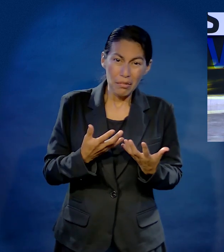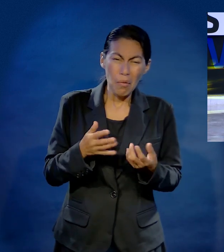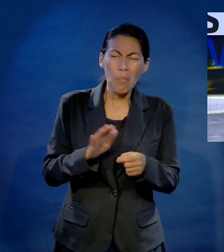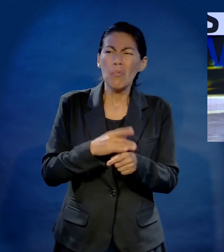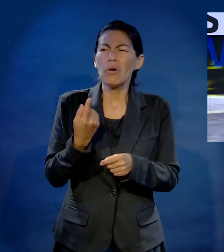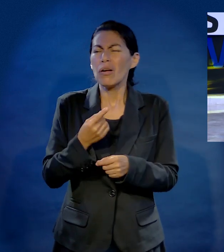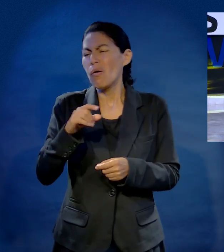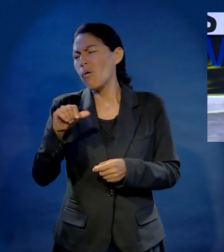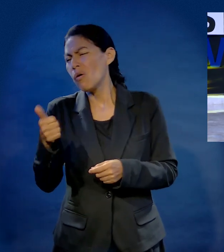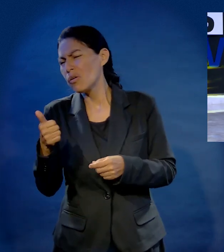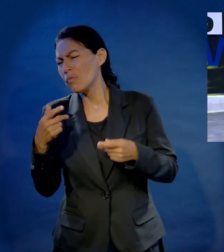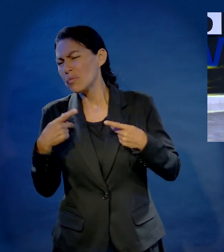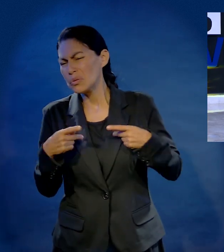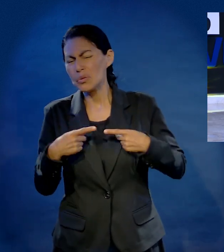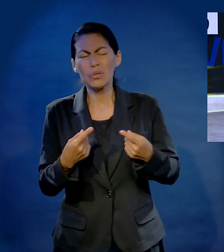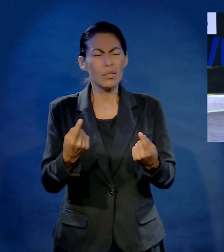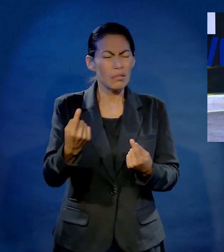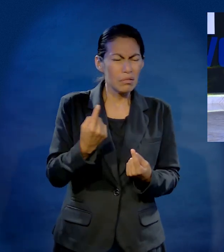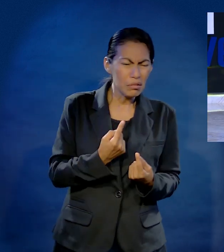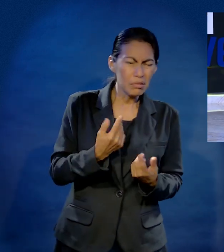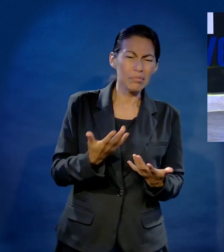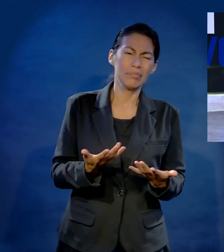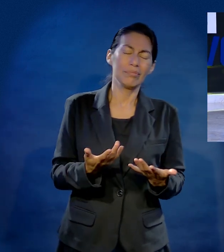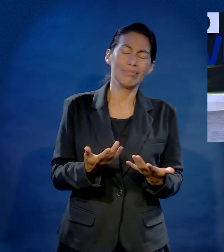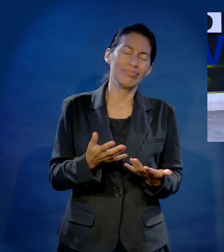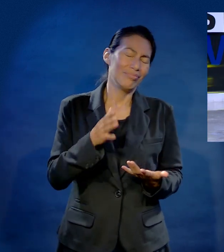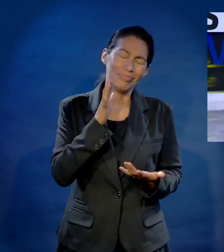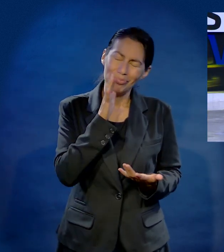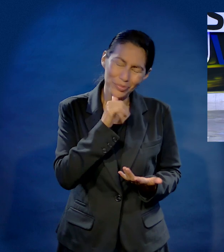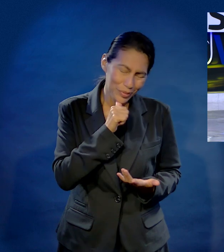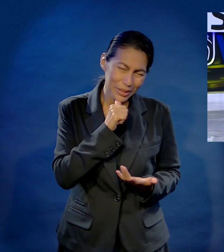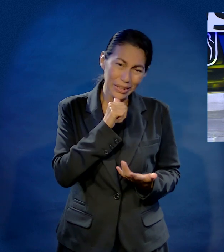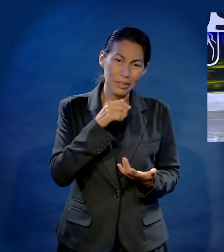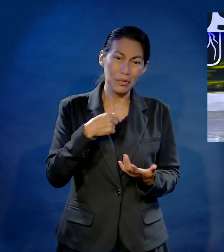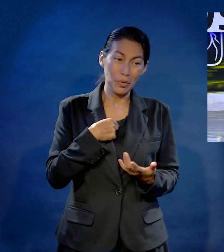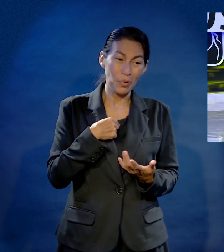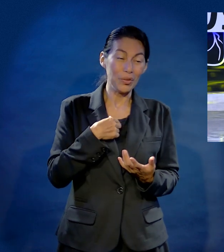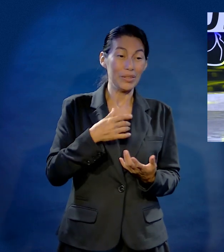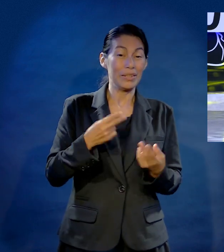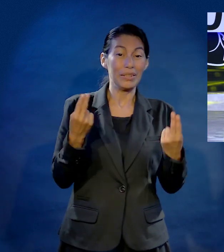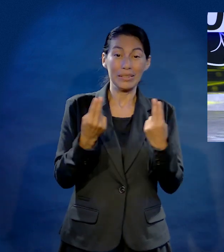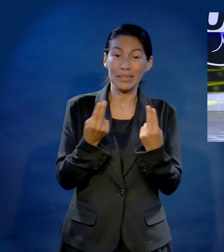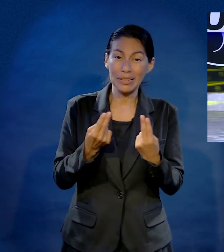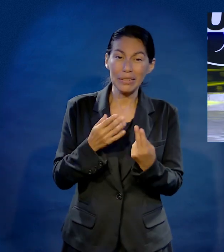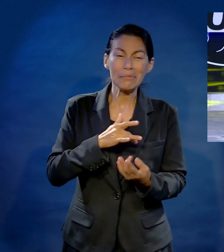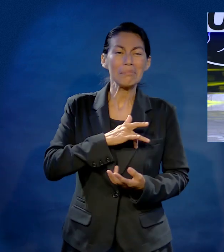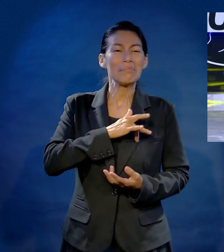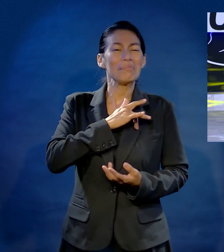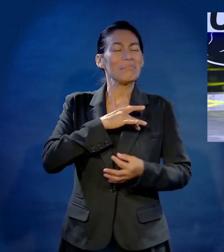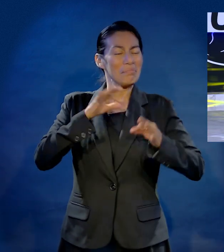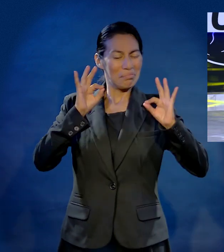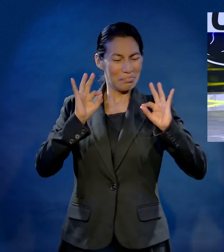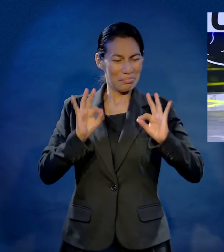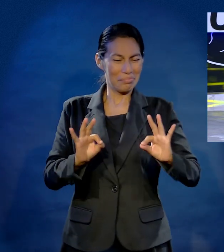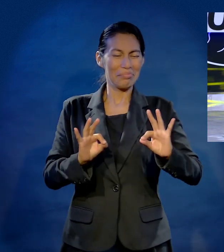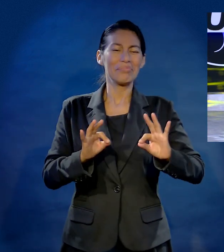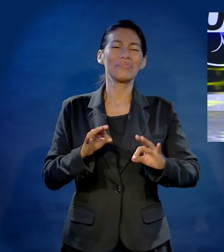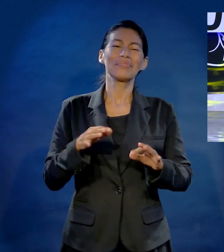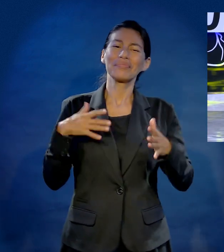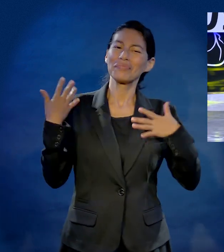hago, ¿por qué alguien tiene que disfrutar la vida conmigo? Tengo que estar pleno y estable para poder conectar con alguien